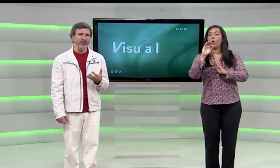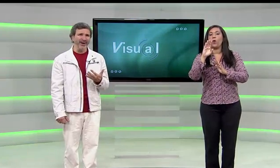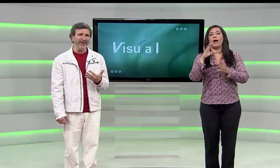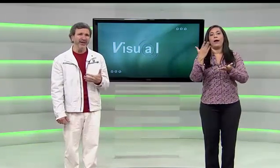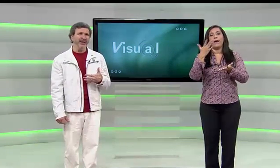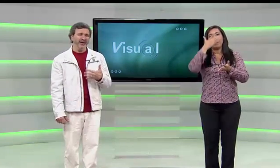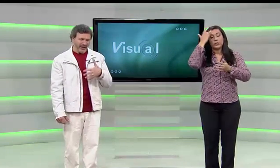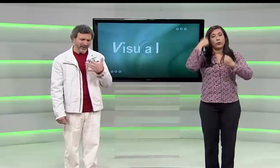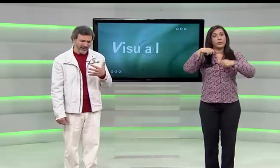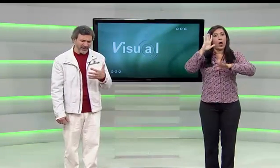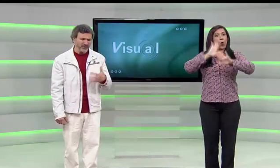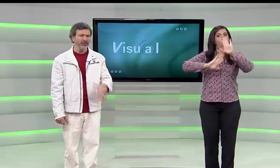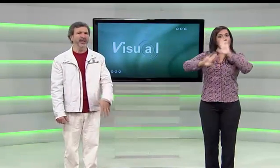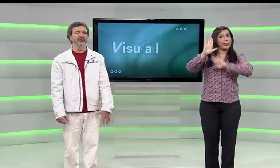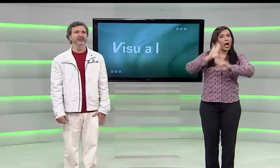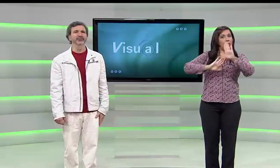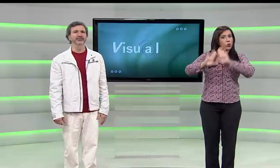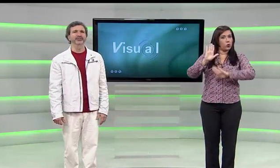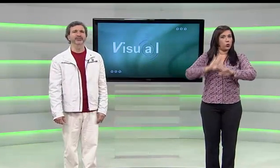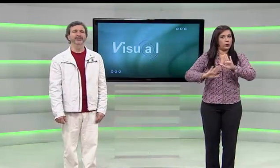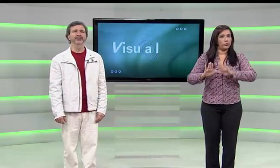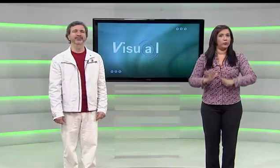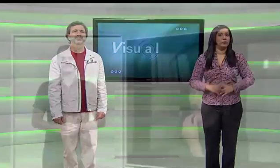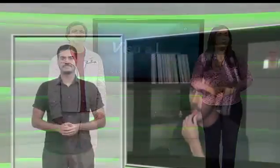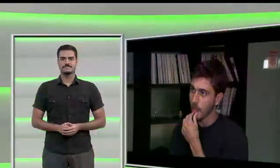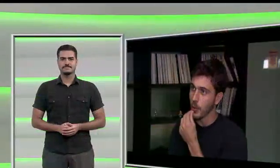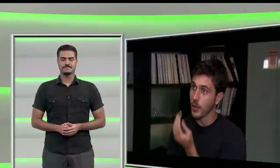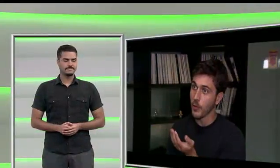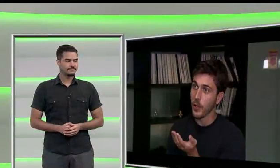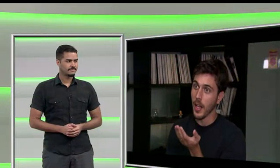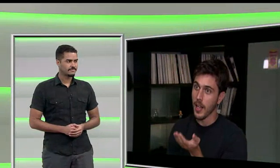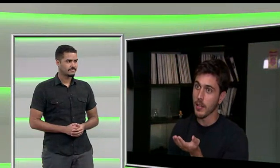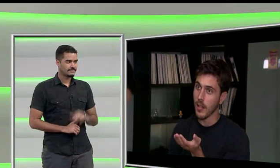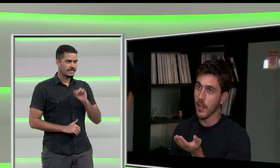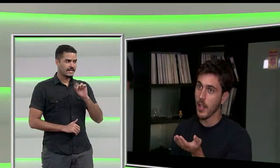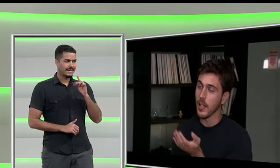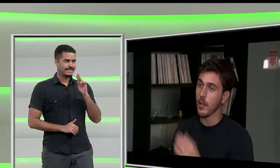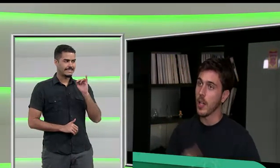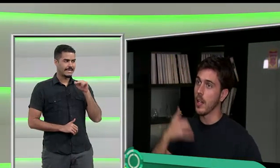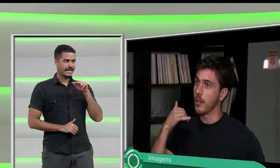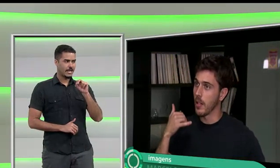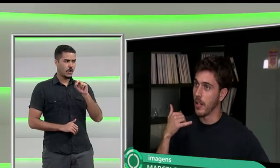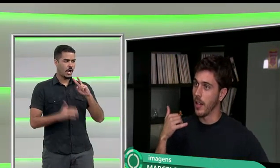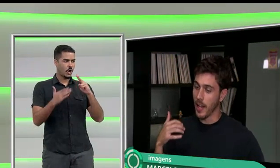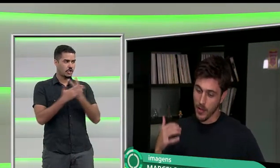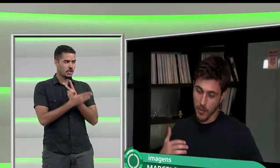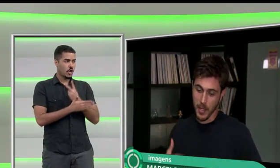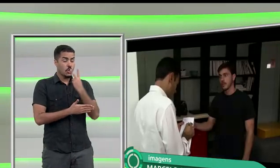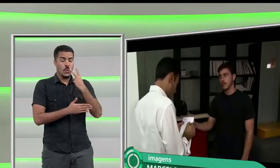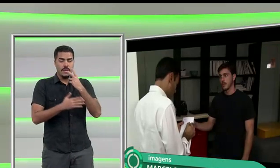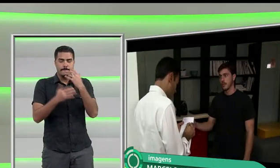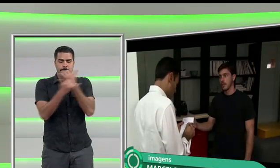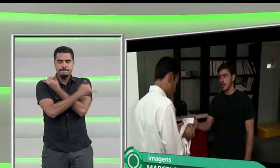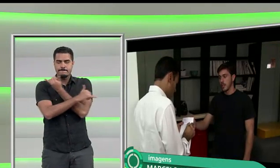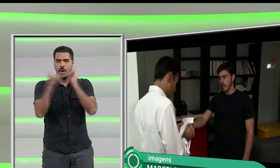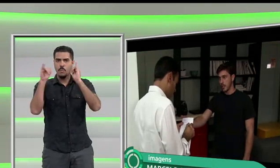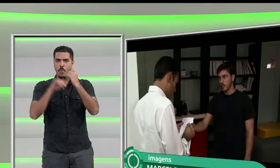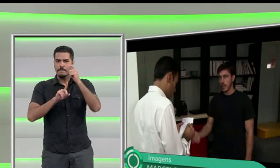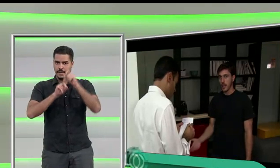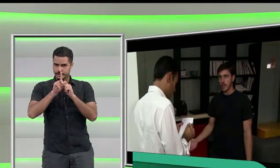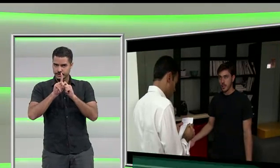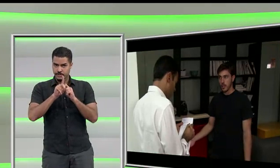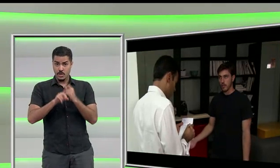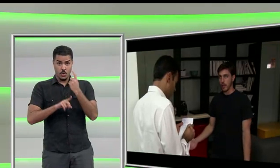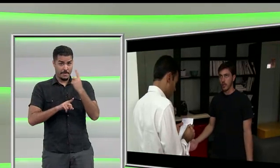pessoas a tomarem ainda mais cuidado. O Adriano sofreu dois golpes em menos de um mês. Num deles,